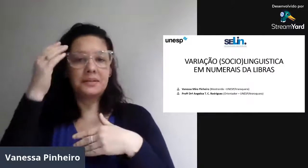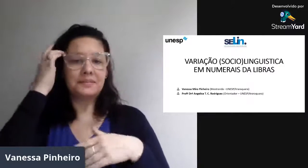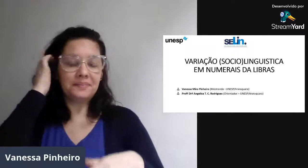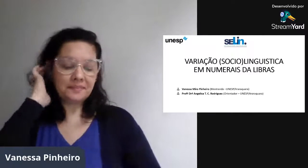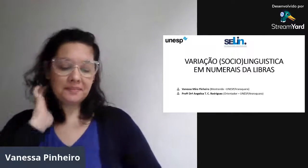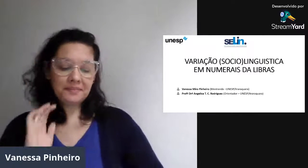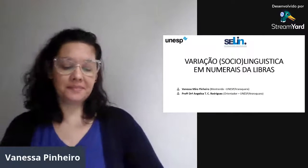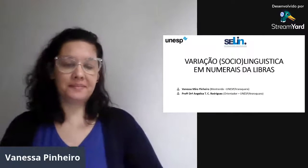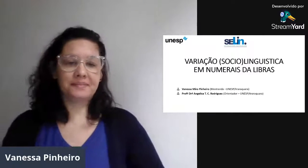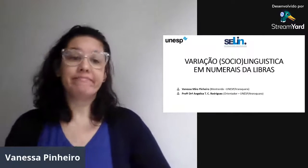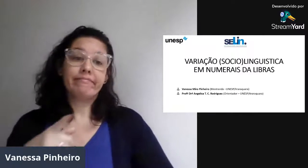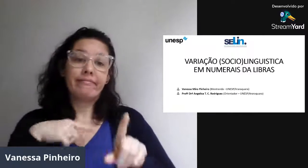Obrigada.